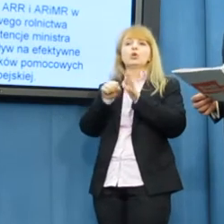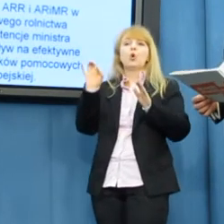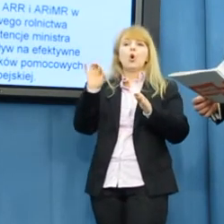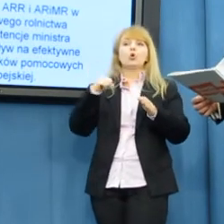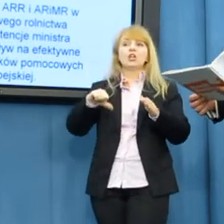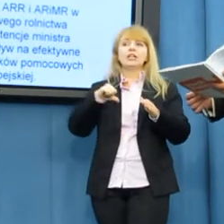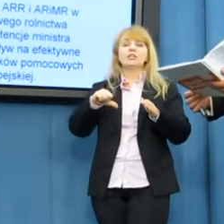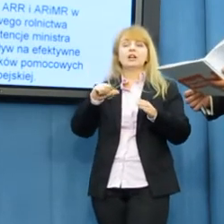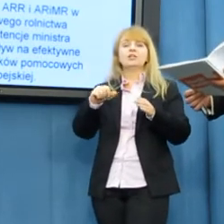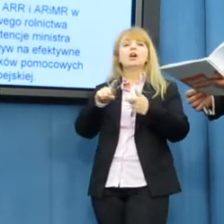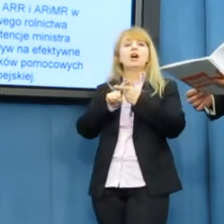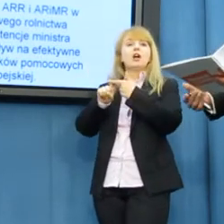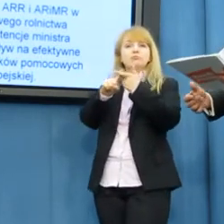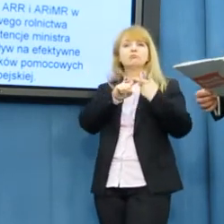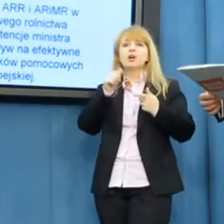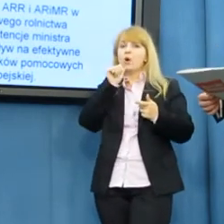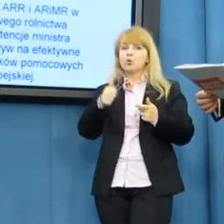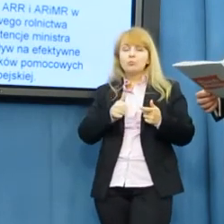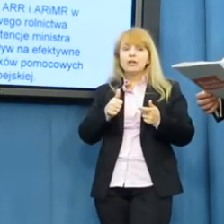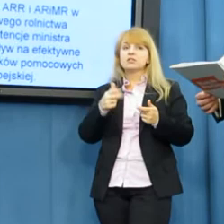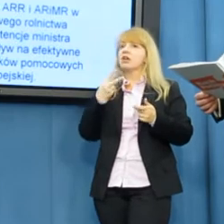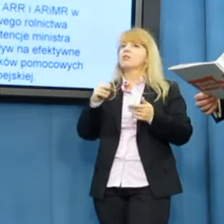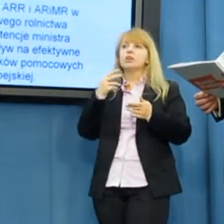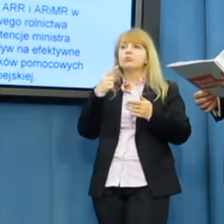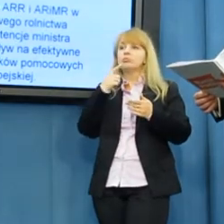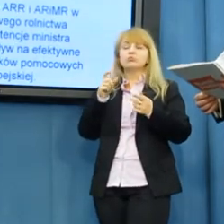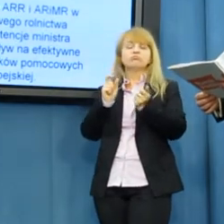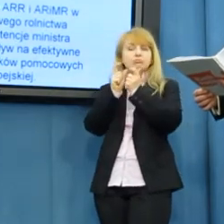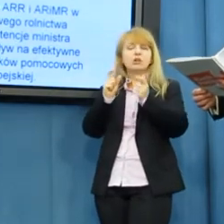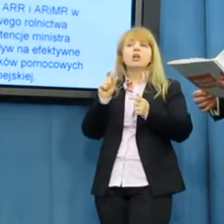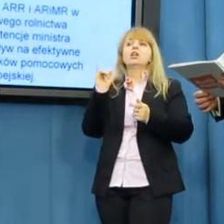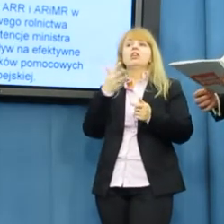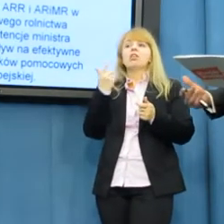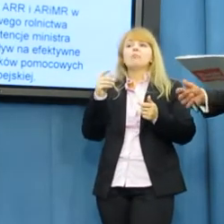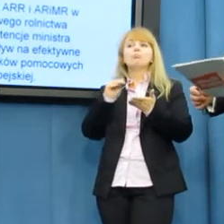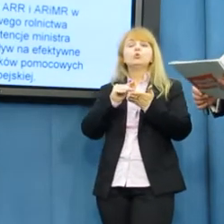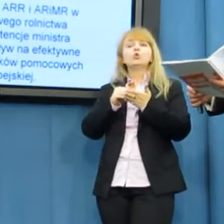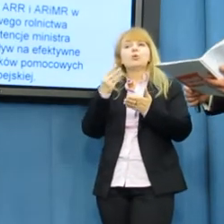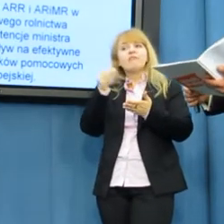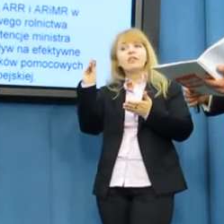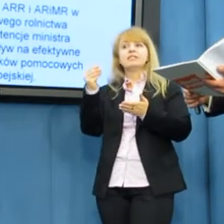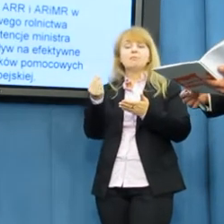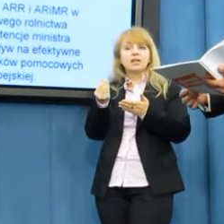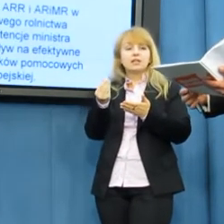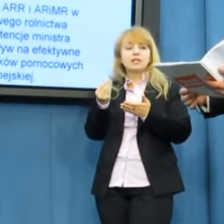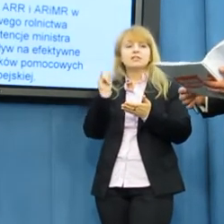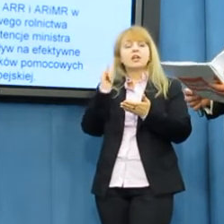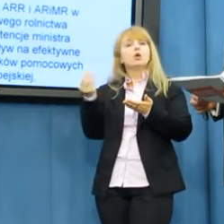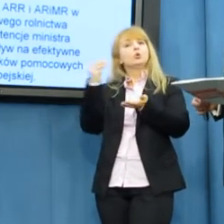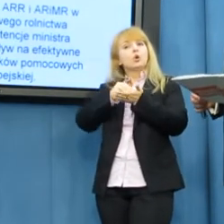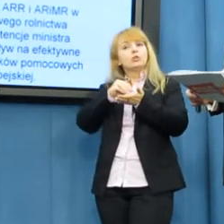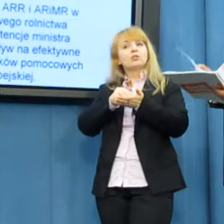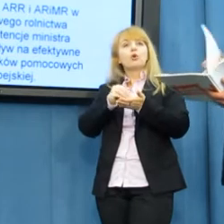prawem Unii Europejskiej. Nie powoduje zwiększenia wydatków z budżetu państwa, a jeszcze dodatkowo